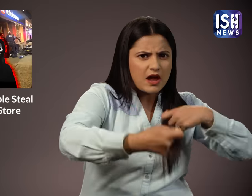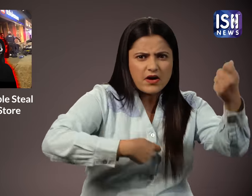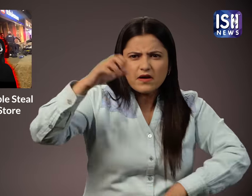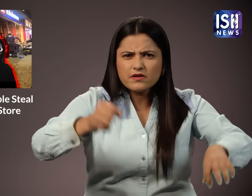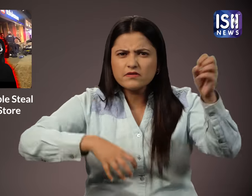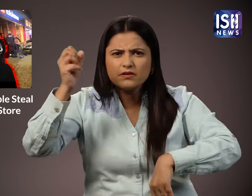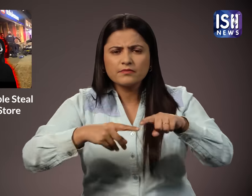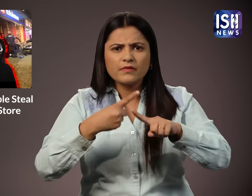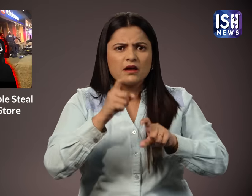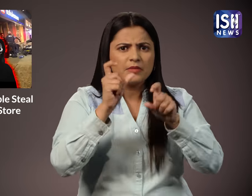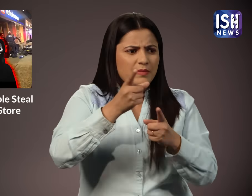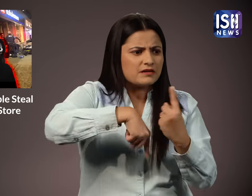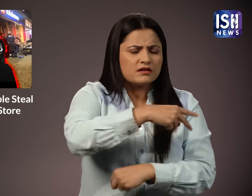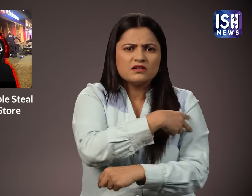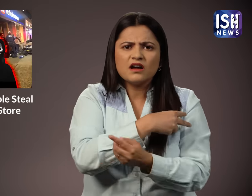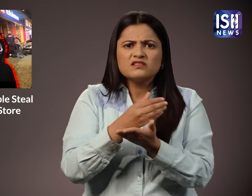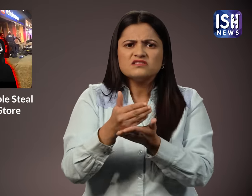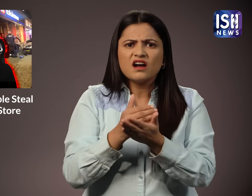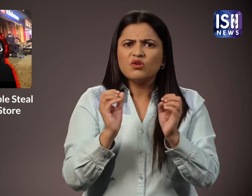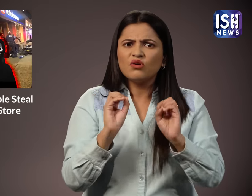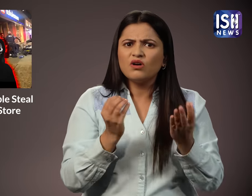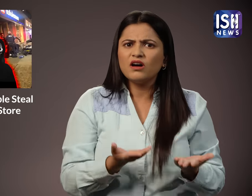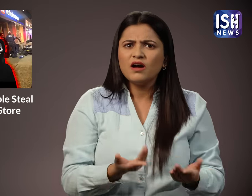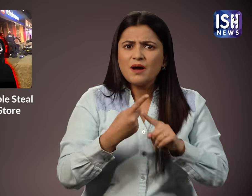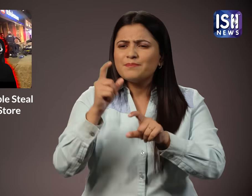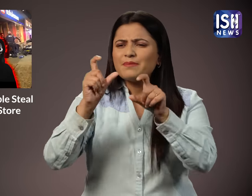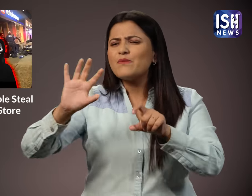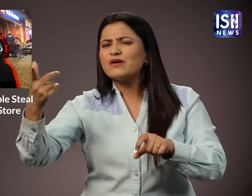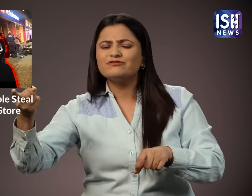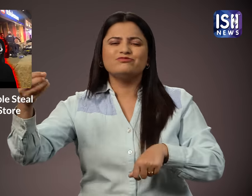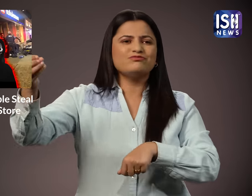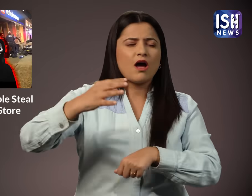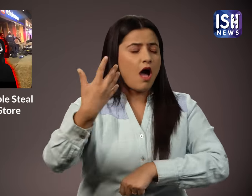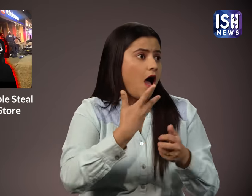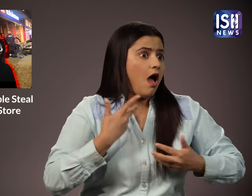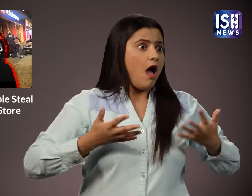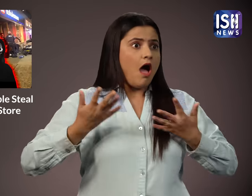जिससे इसके करमचारियों और ग्रहकों की सुरक्षा को खत्रा था